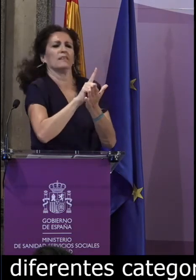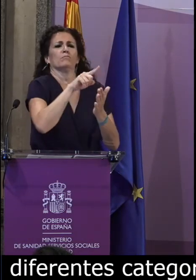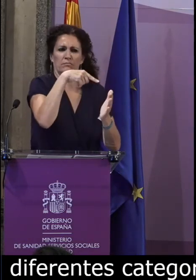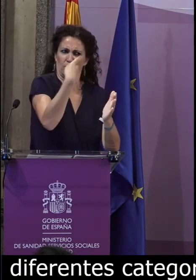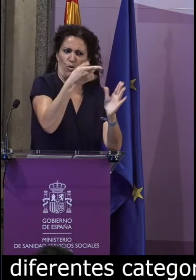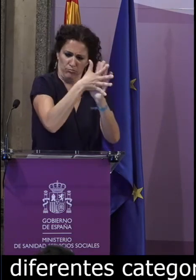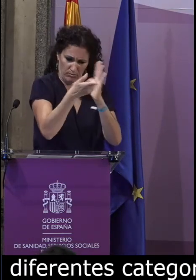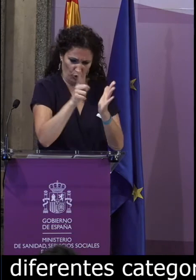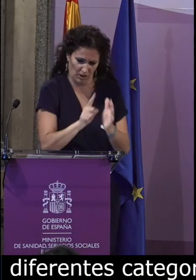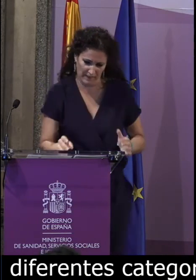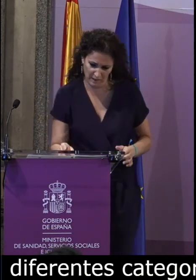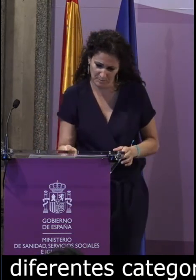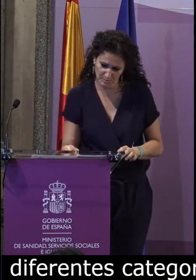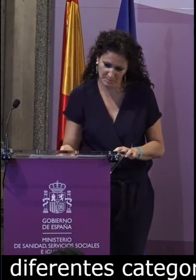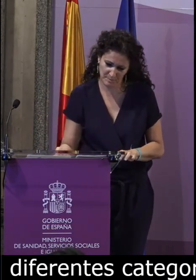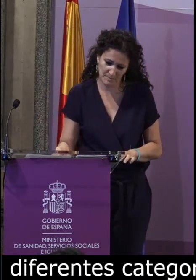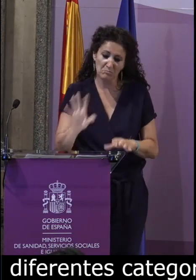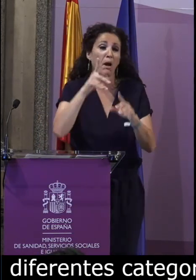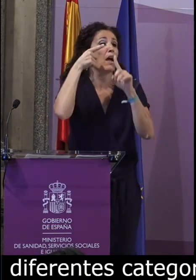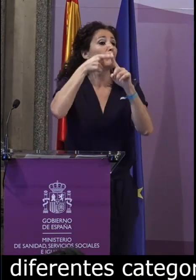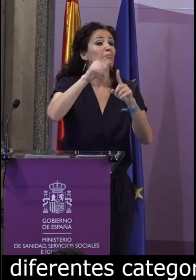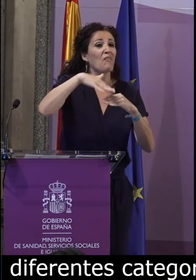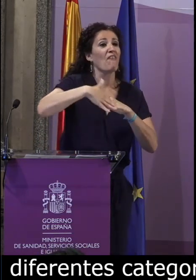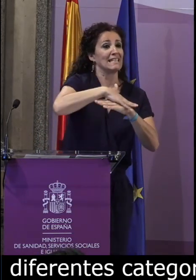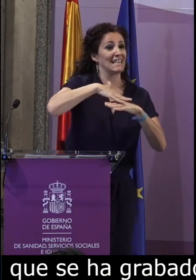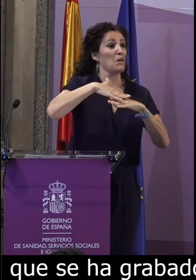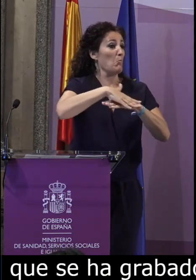Luego, más adelante, profundizaré en este aspecto.